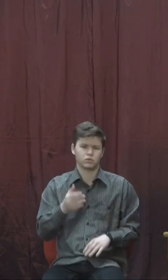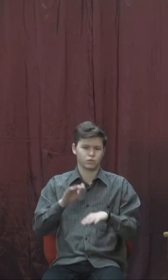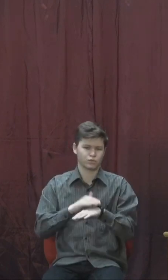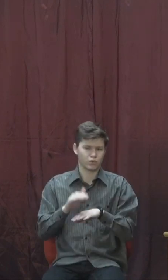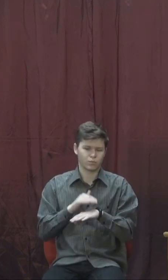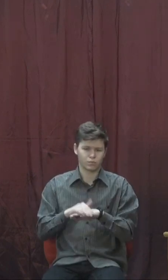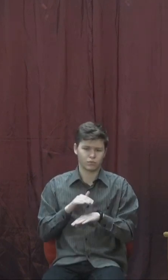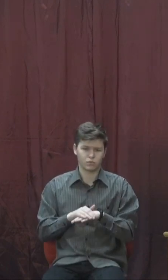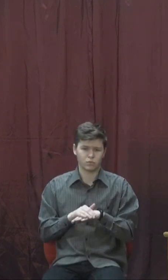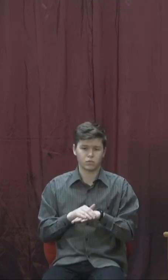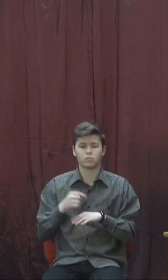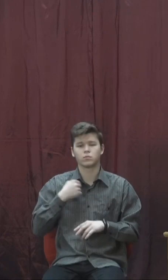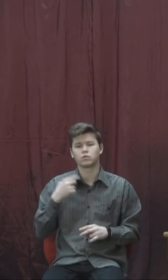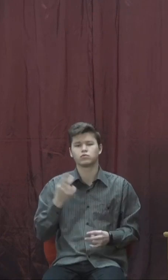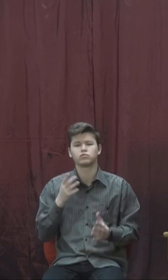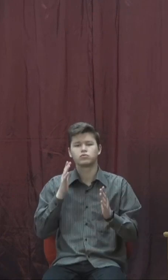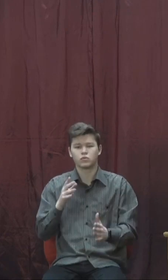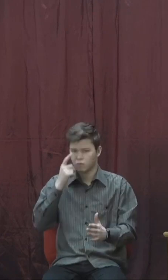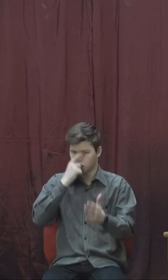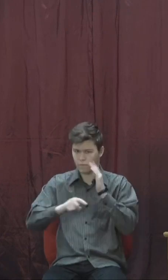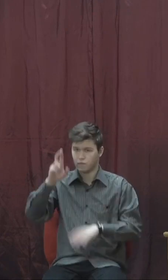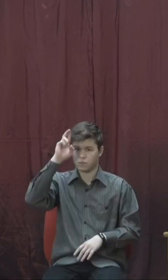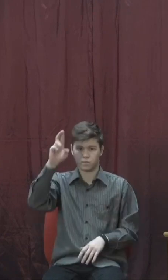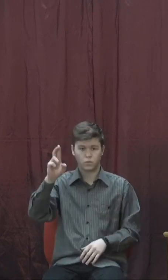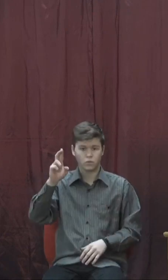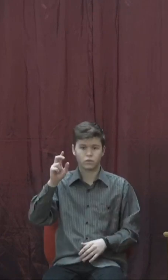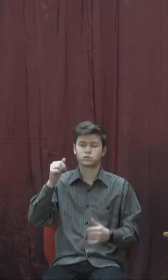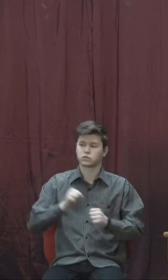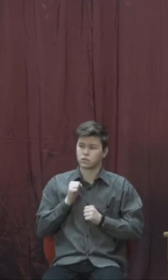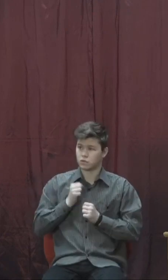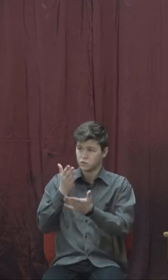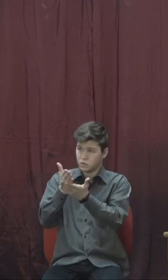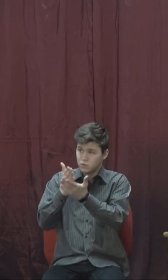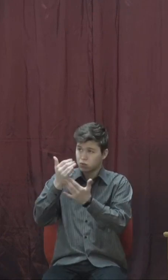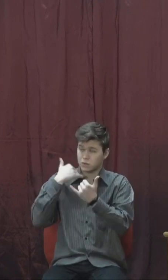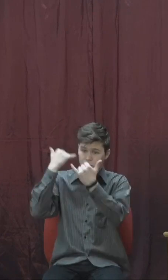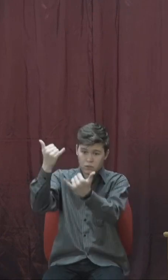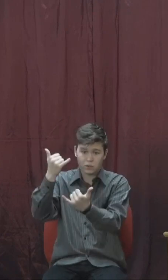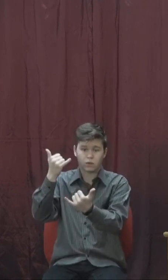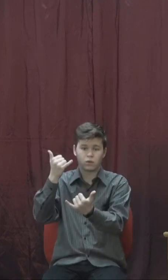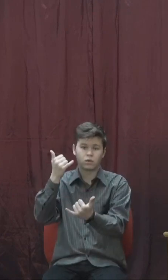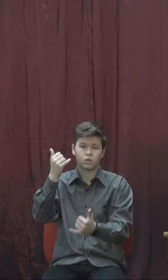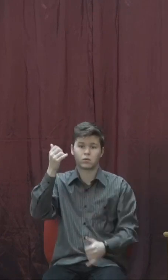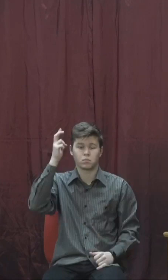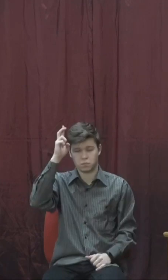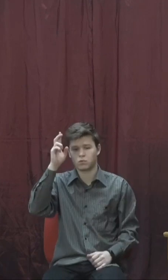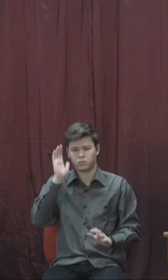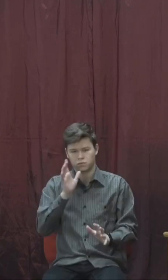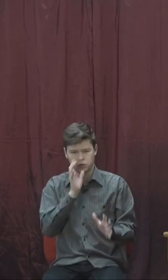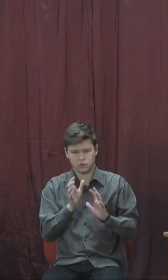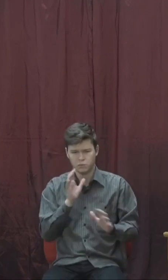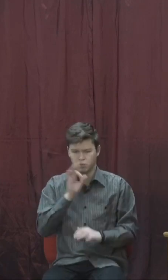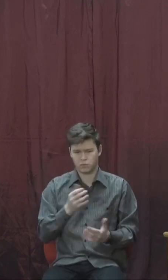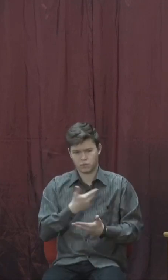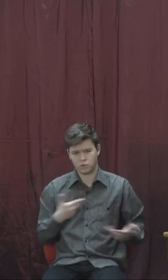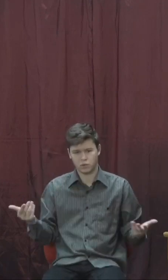таким, як пророк Єлисей. Старатися служити Богу. І Бог тісноти та небезпеки